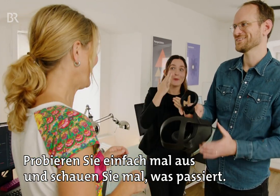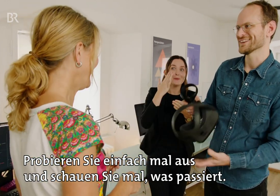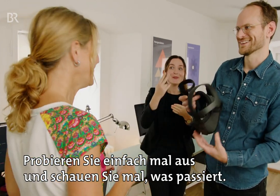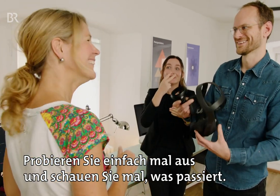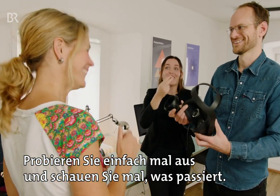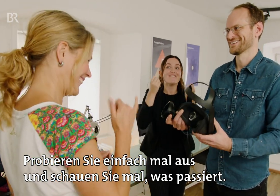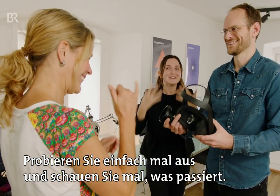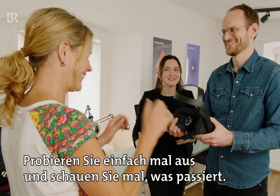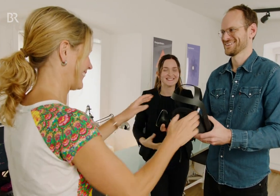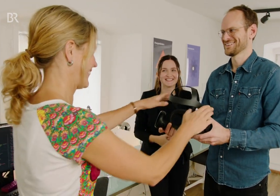passiert.